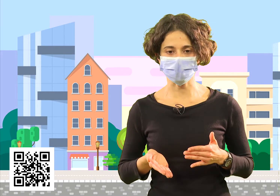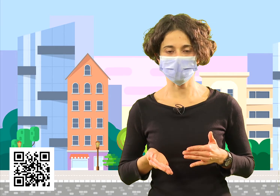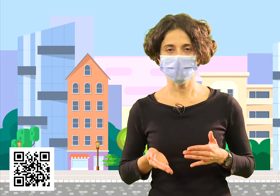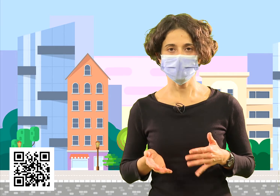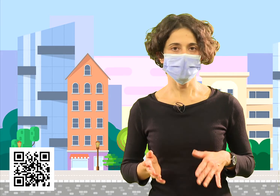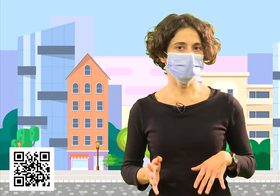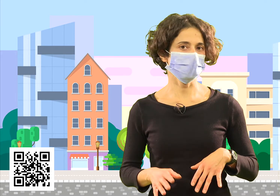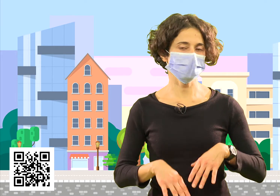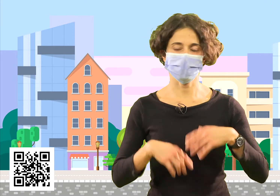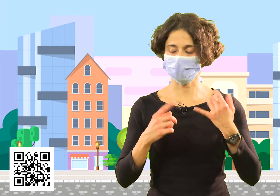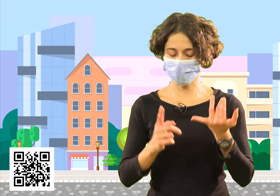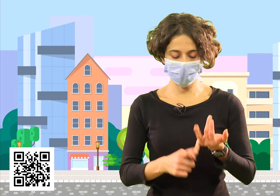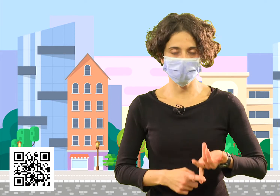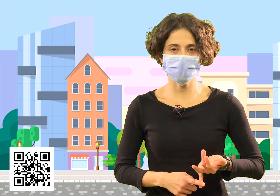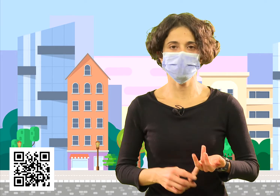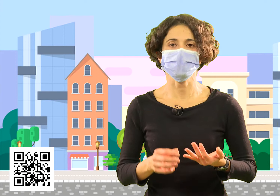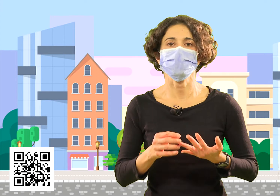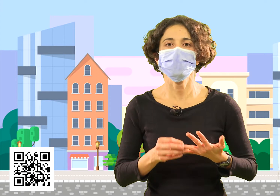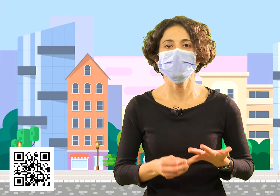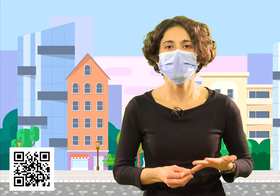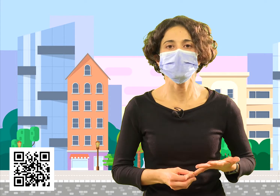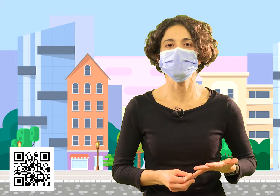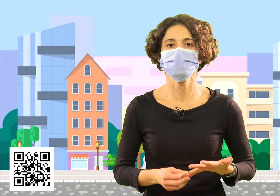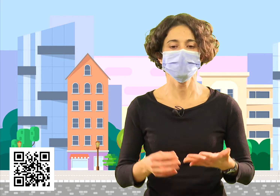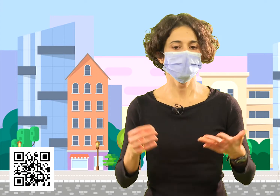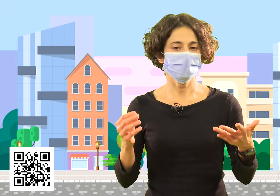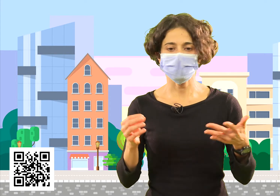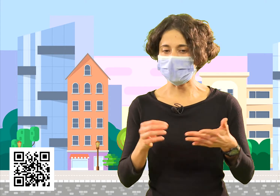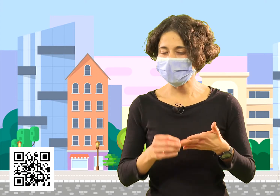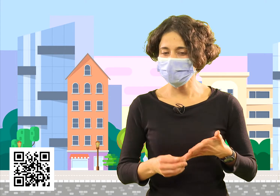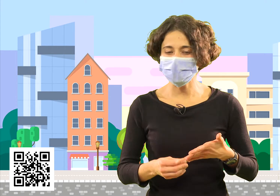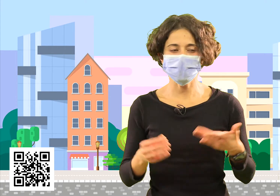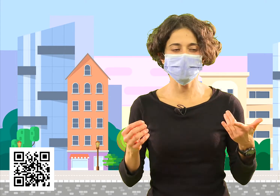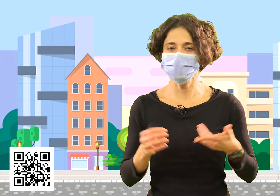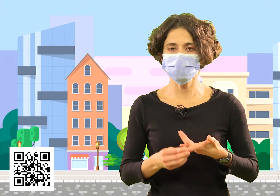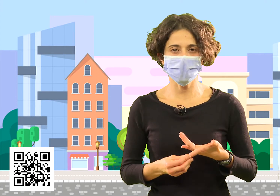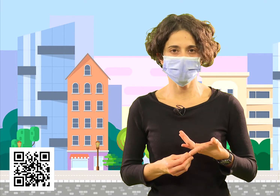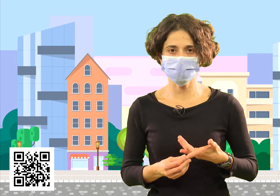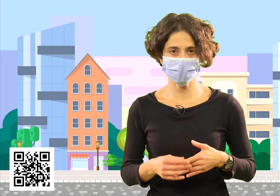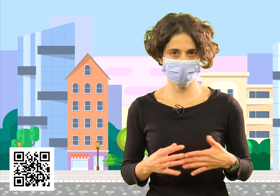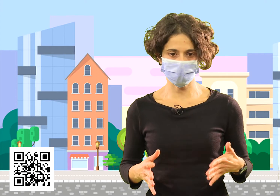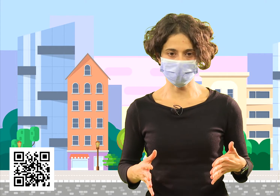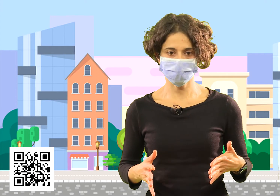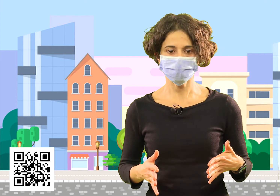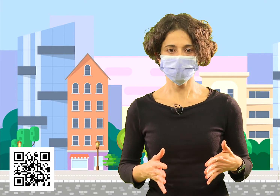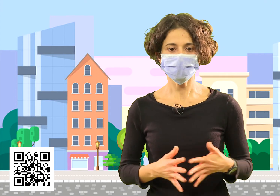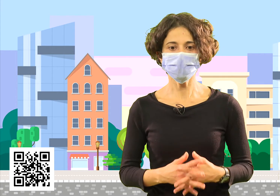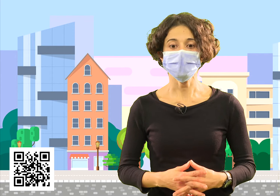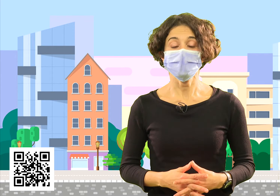repite. Pueden ser de objetos, de colores, palabras, números, etc.